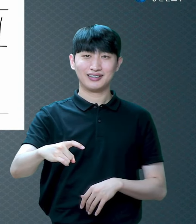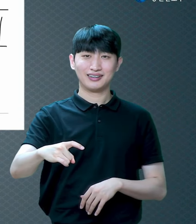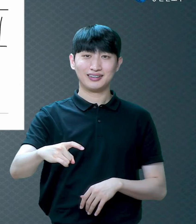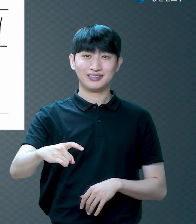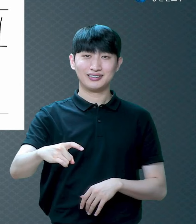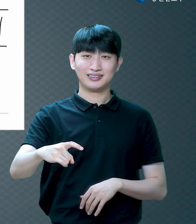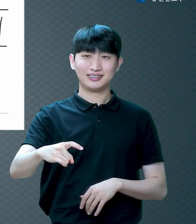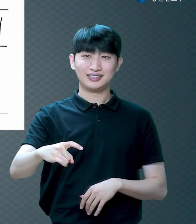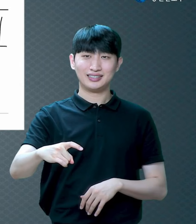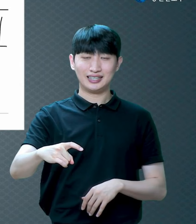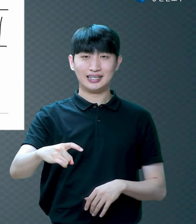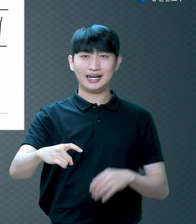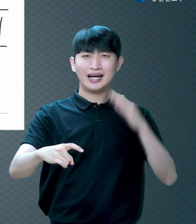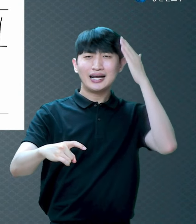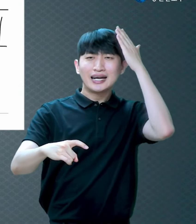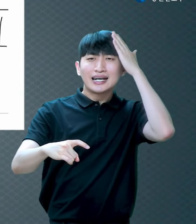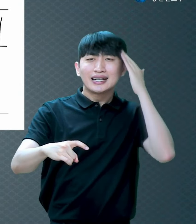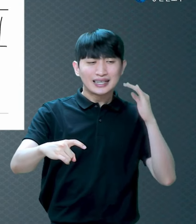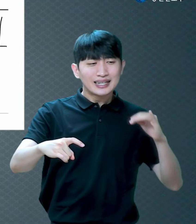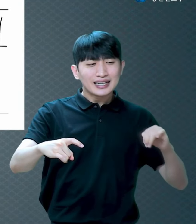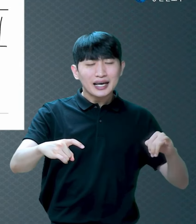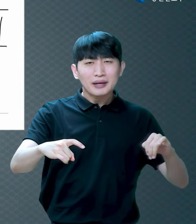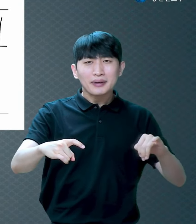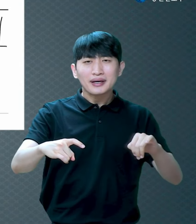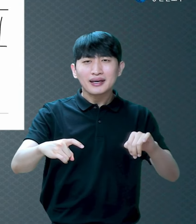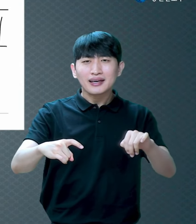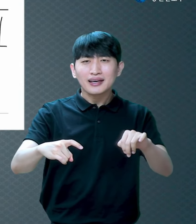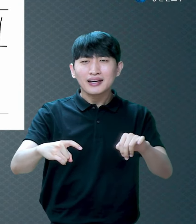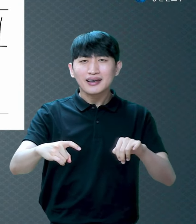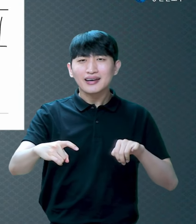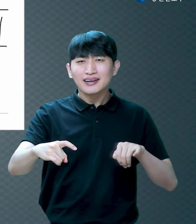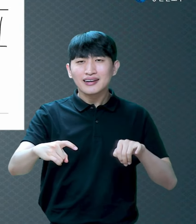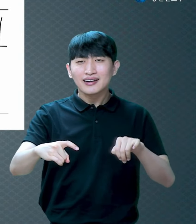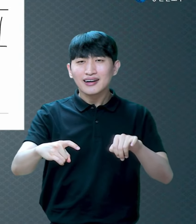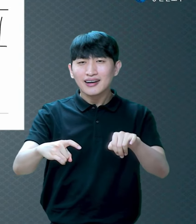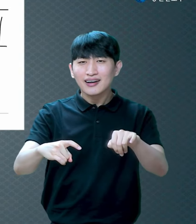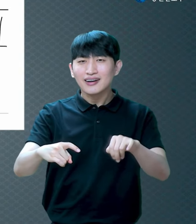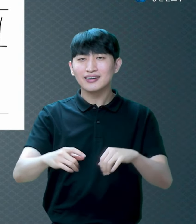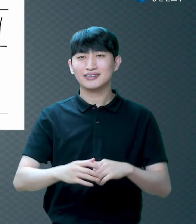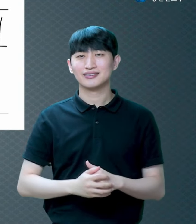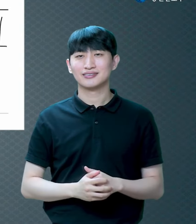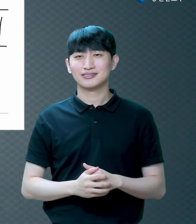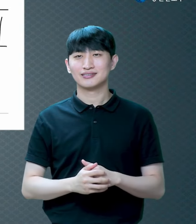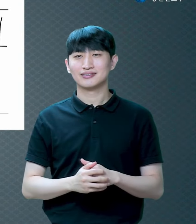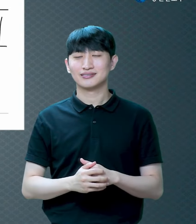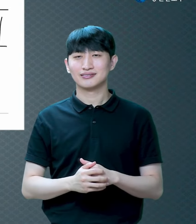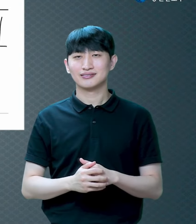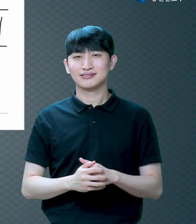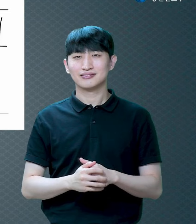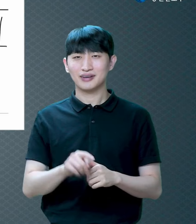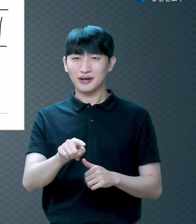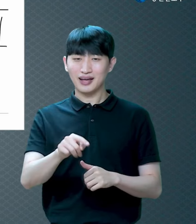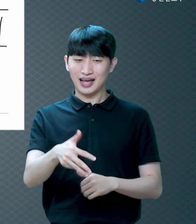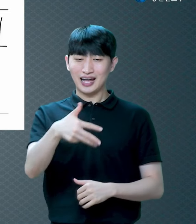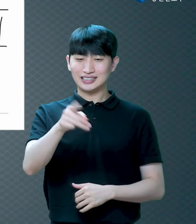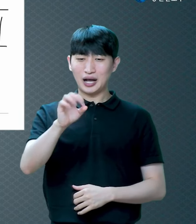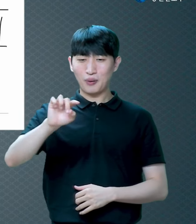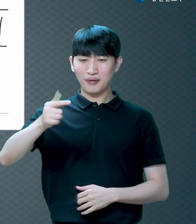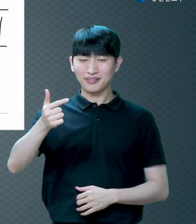개미가 막 걸어가잖아요 이건 차원이 다른 거예요